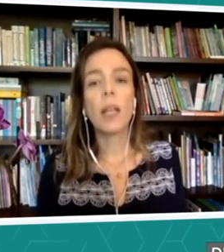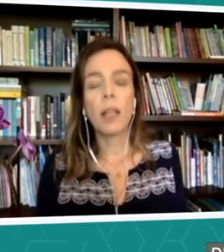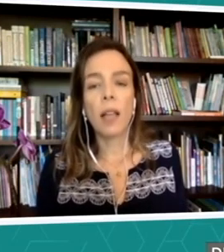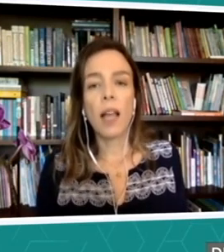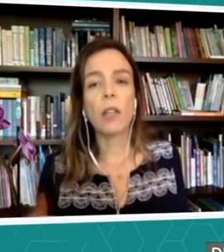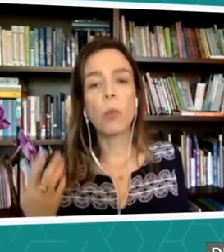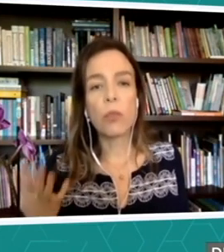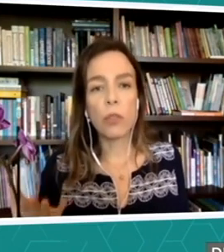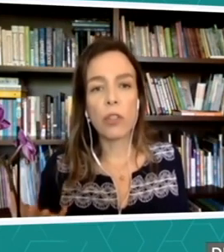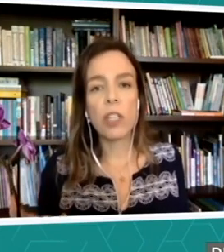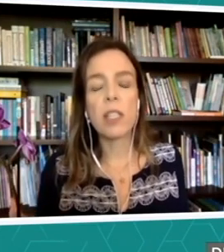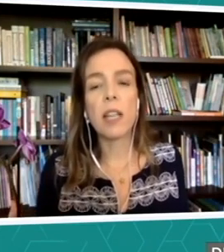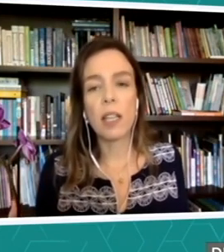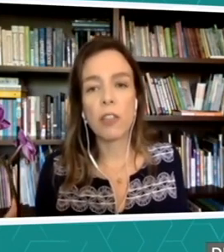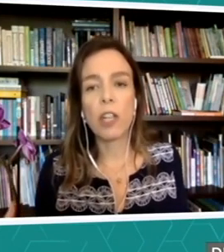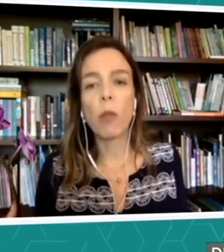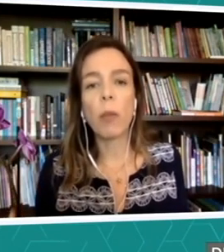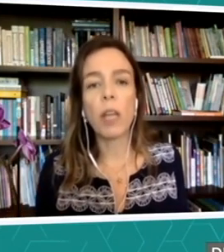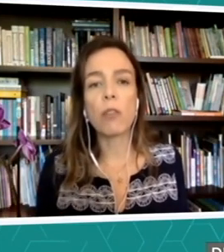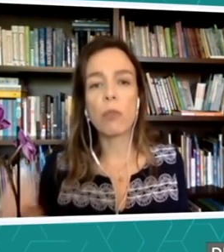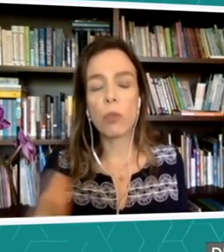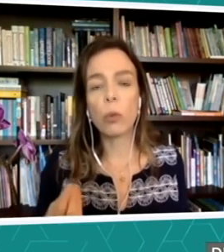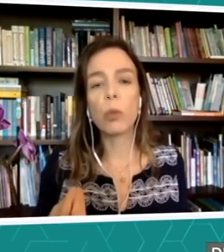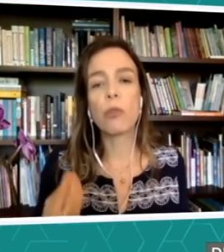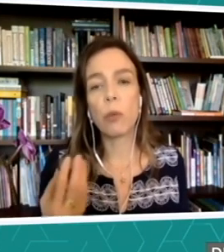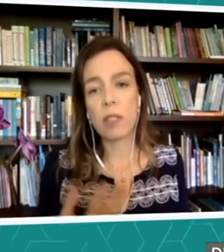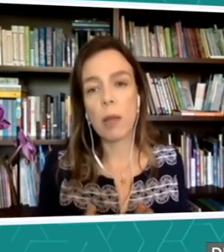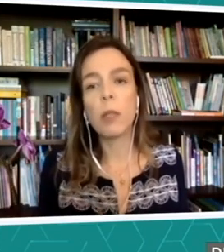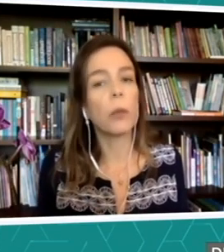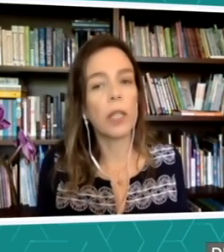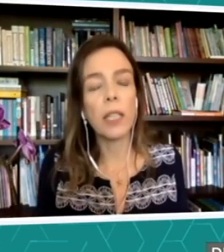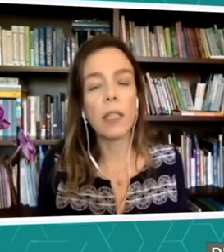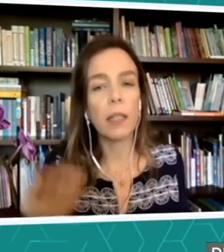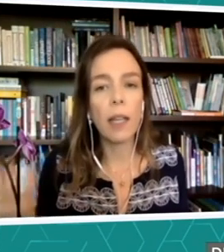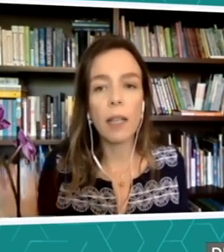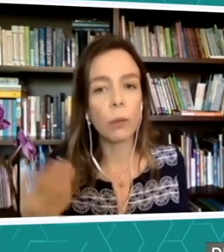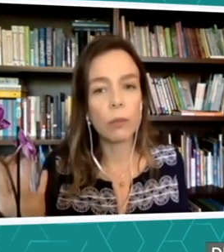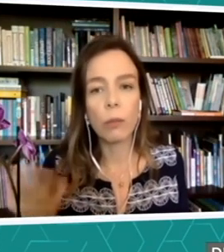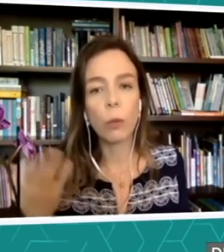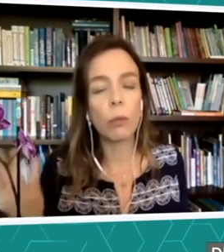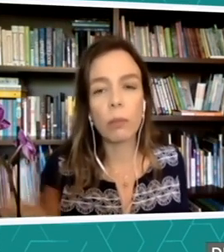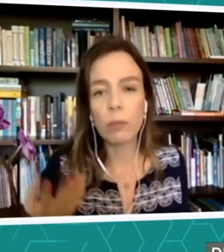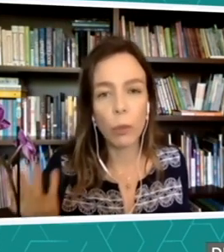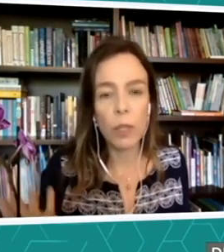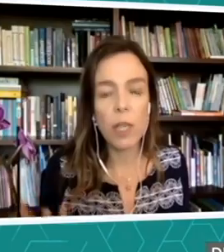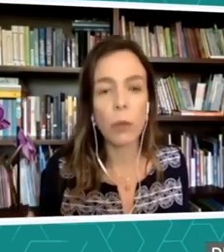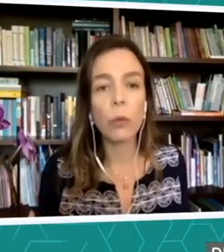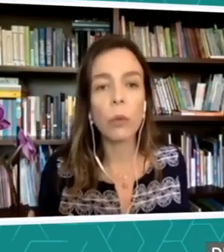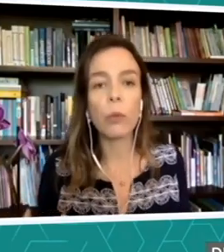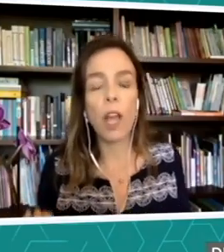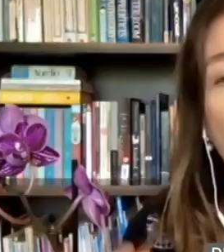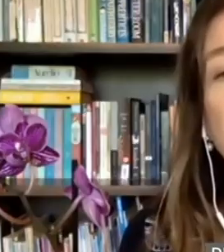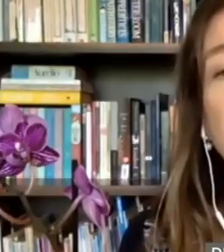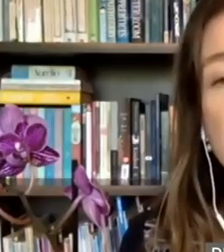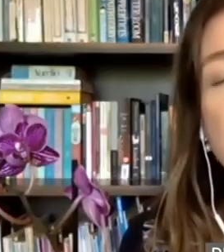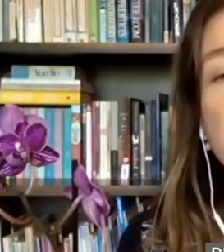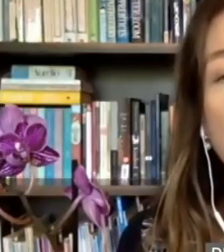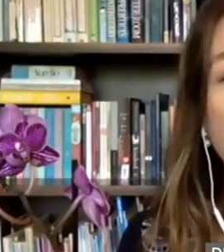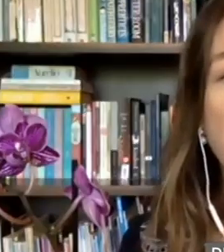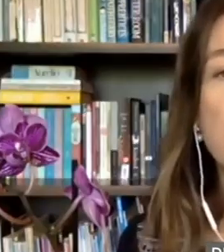É, e como o senhor disse, né? Que geralmente os surdos vão ser a minoria, né? Um, dois alunos. A tendência vai ser que o professor